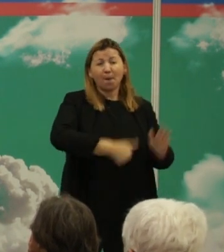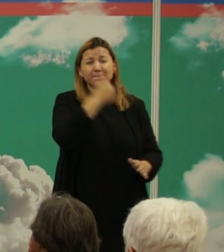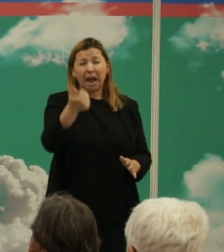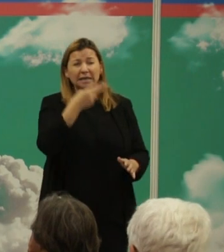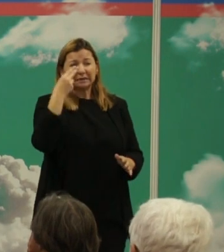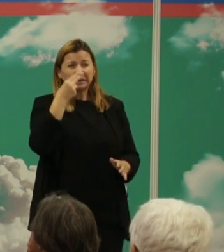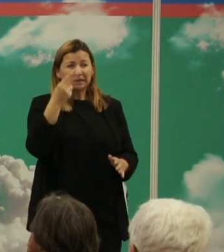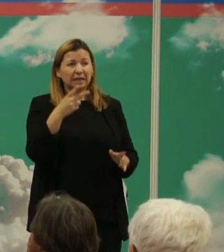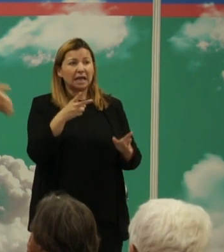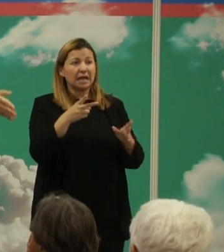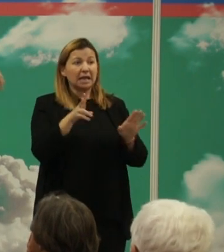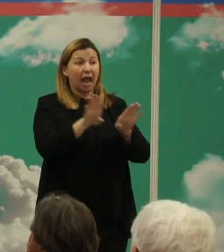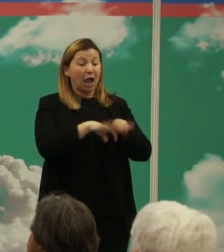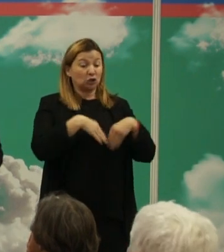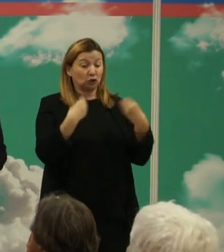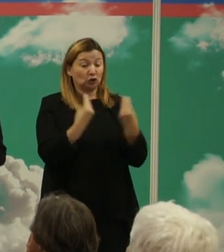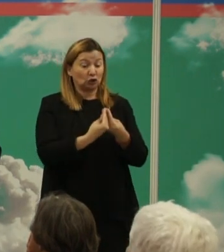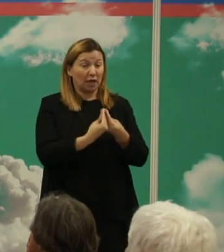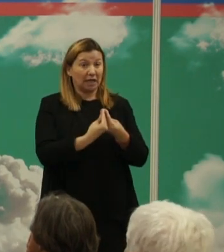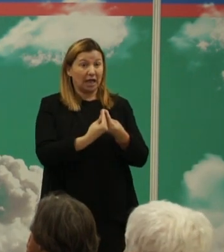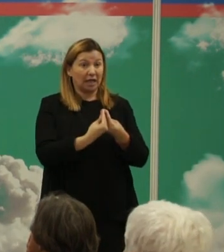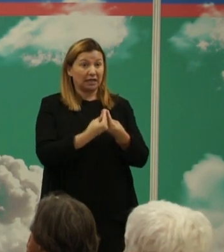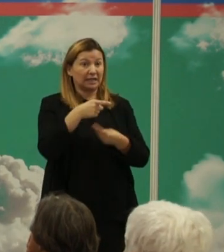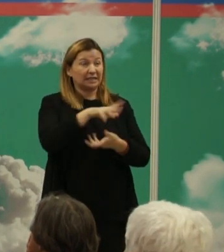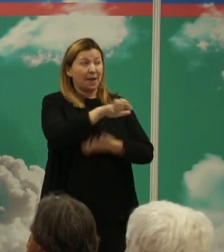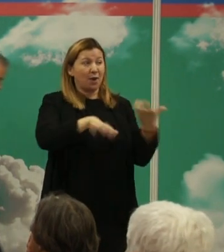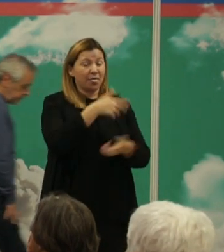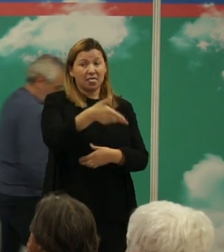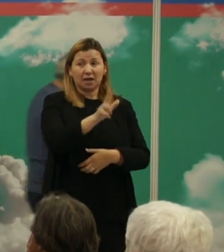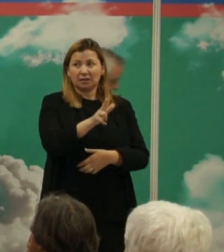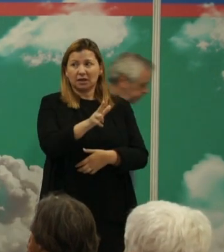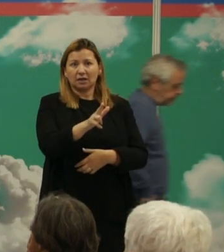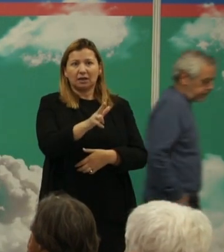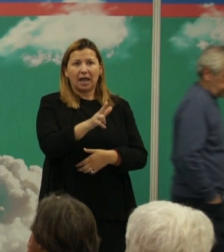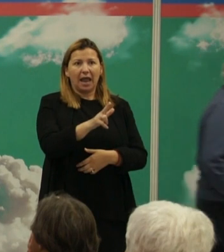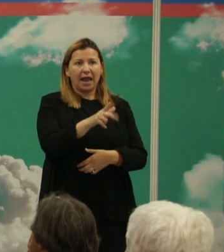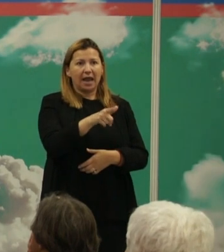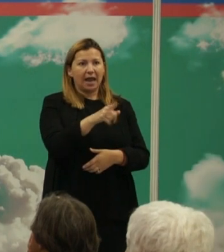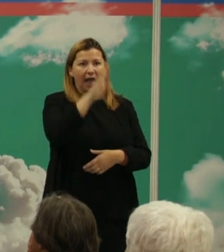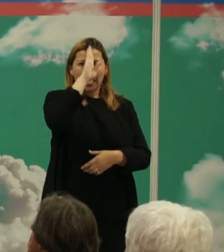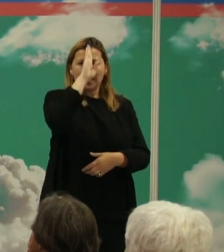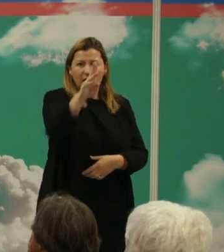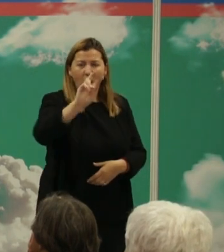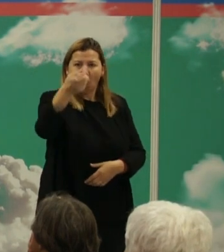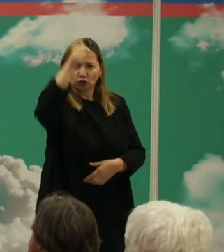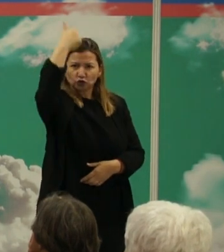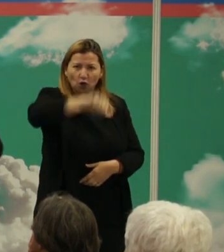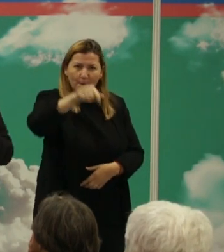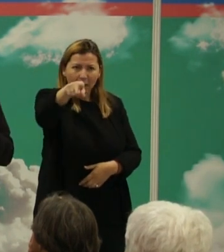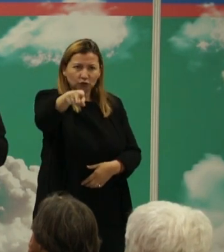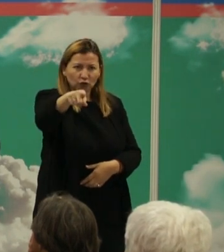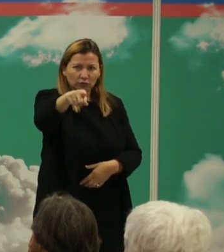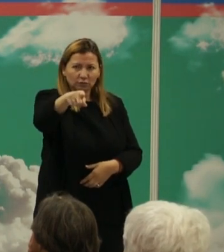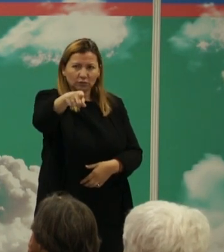inmensa totalidad de esos eventos de violencia letal iban dirigidos hacia otros machos es decir que realmente